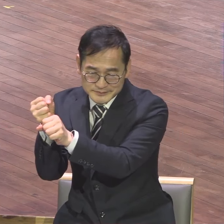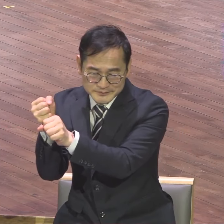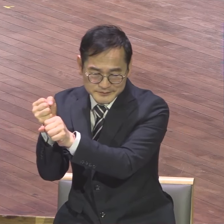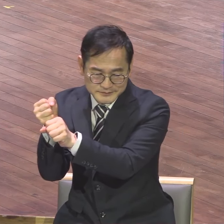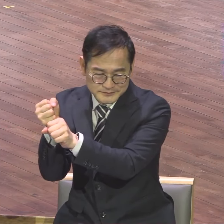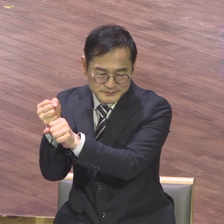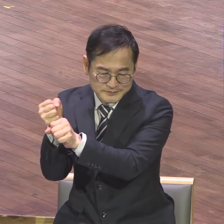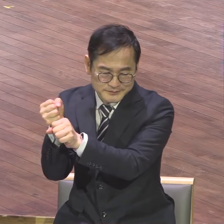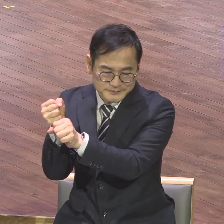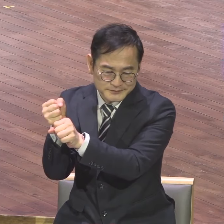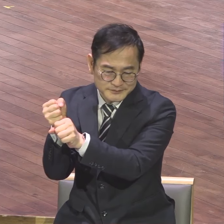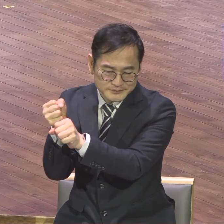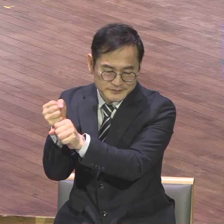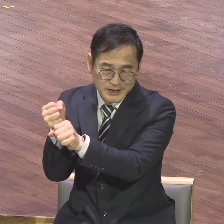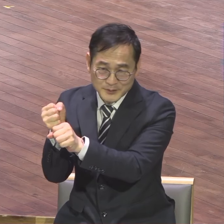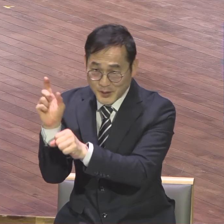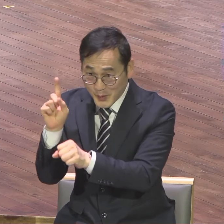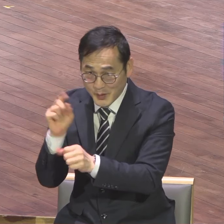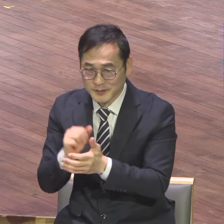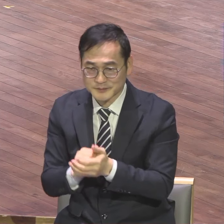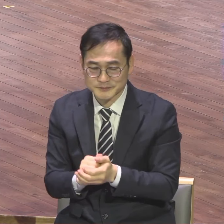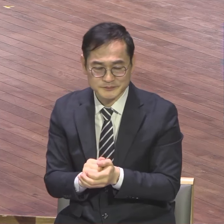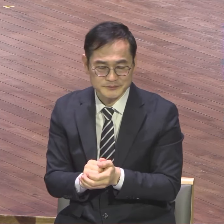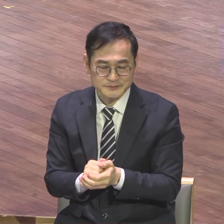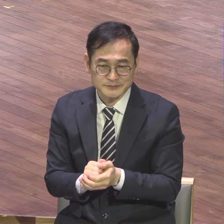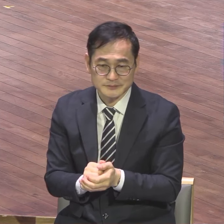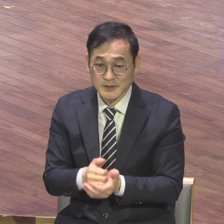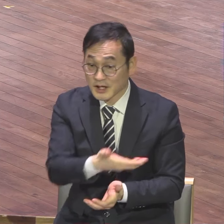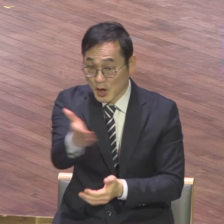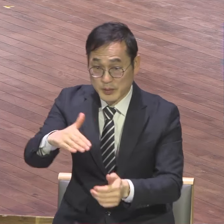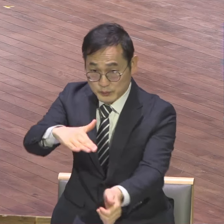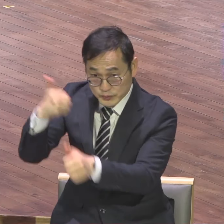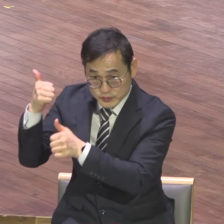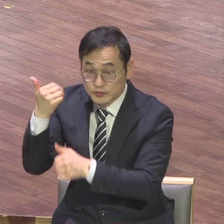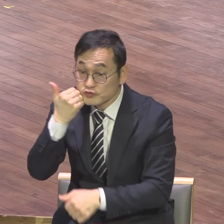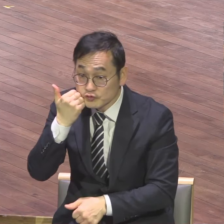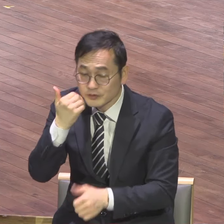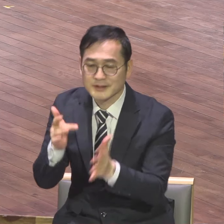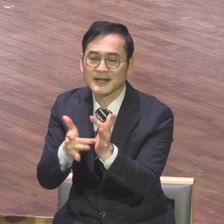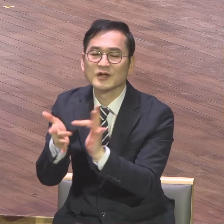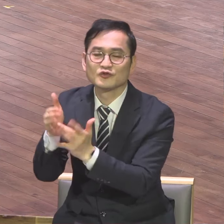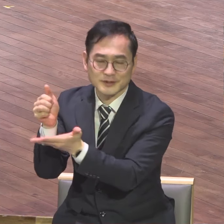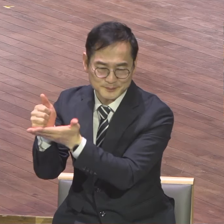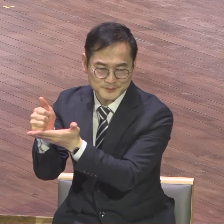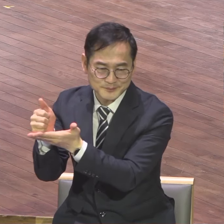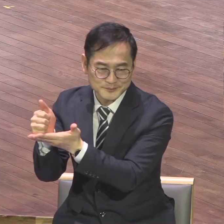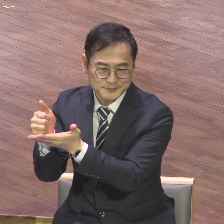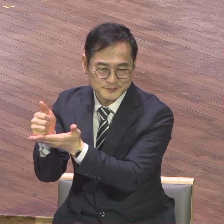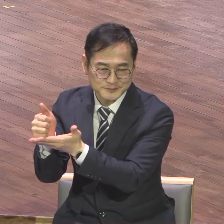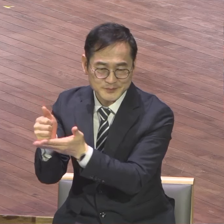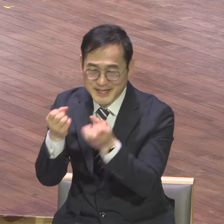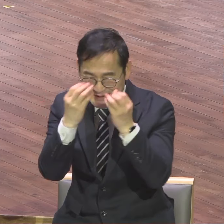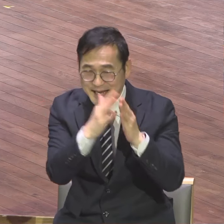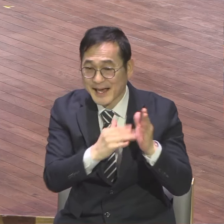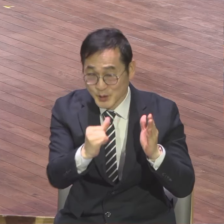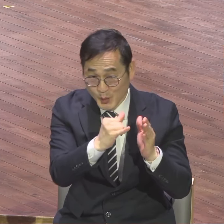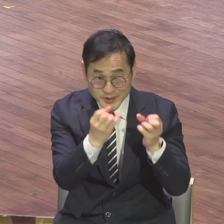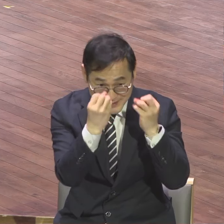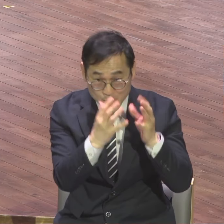여러분을 부르신 분이 누구냐. 예수님이세요. 우리 새가족들은 전도하는 분들이 있지만